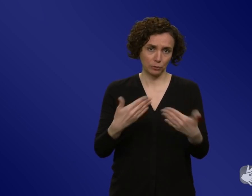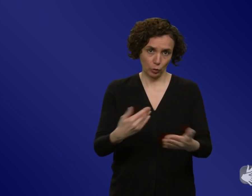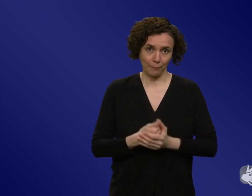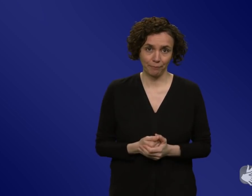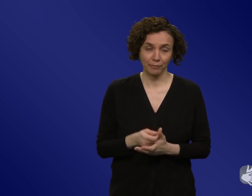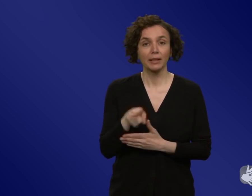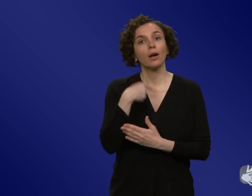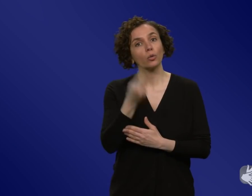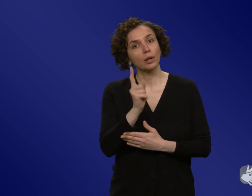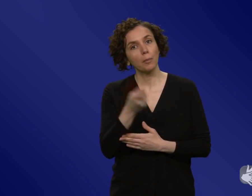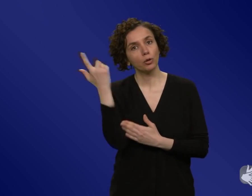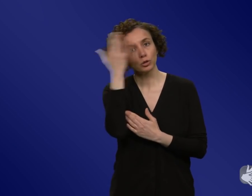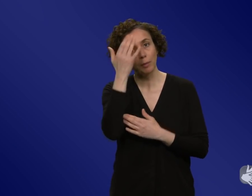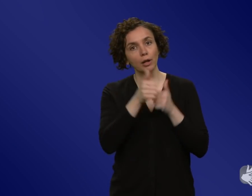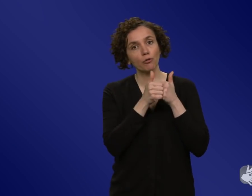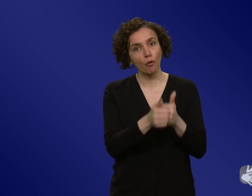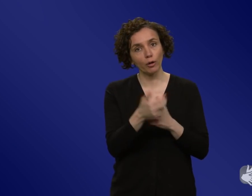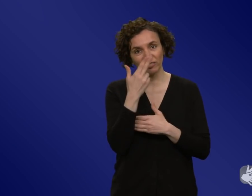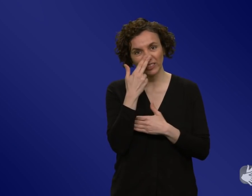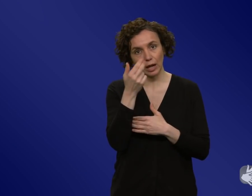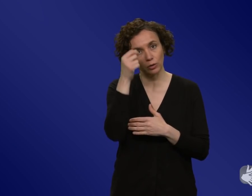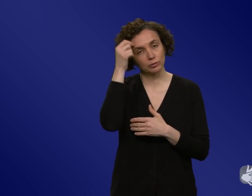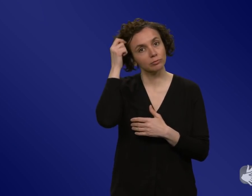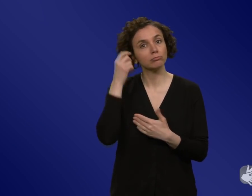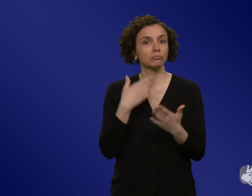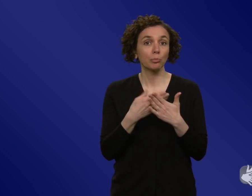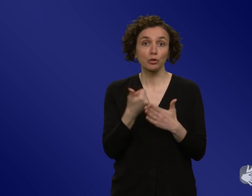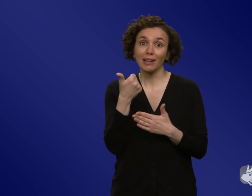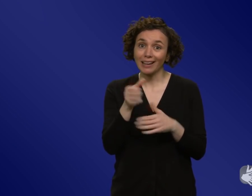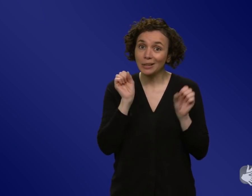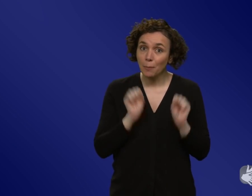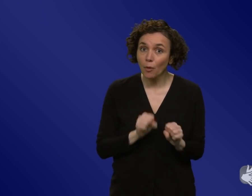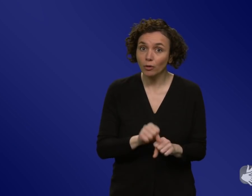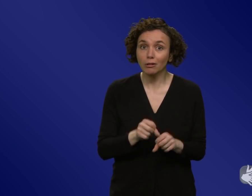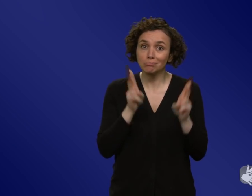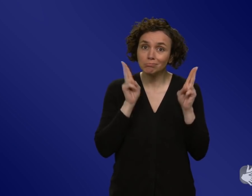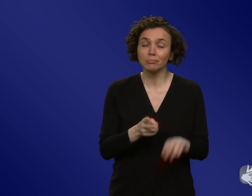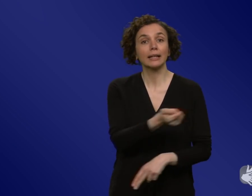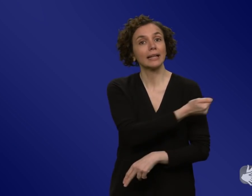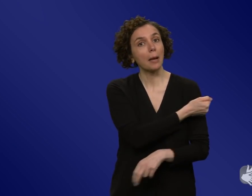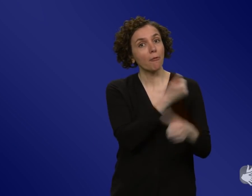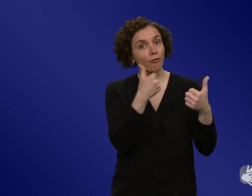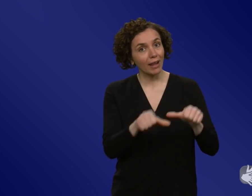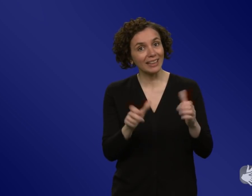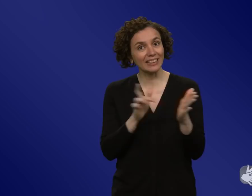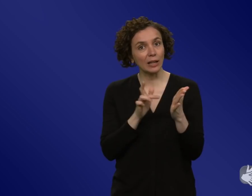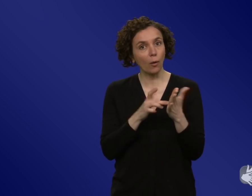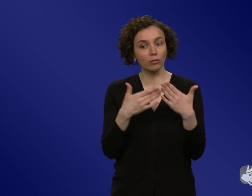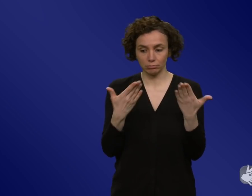davon? Die eine wäre eine Impfpflicht, wenn man sagt, man braucht wirklich eigentlich eine höhere Impfquote und man kann sie aber anders nicht erreichen.